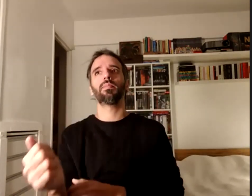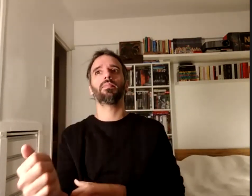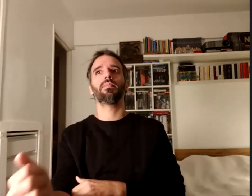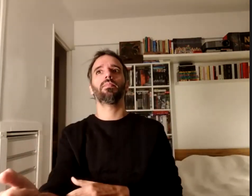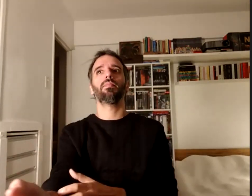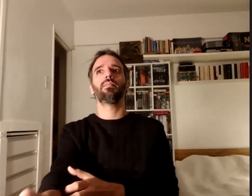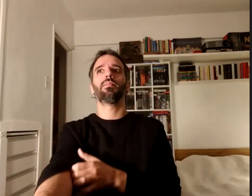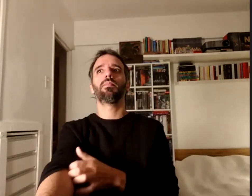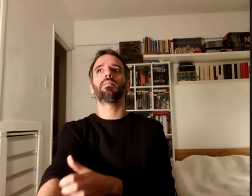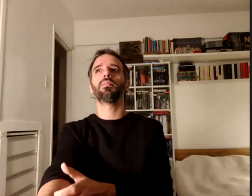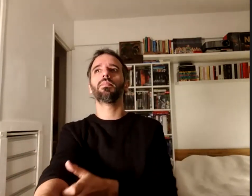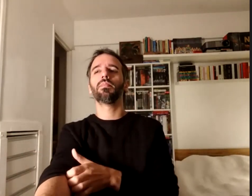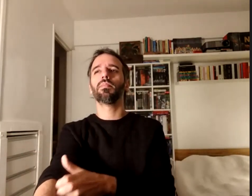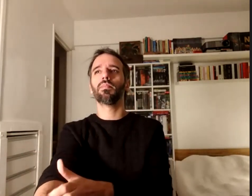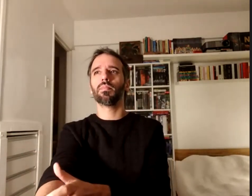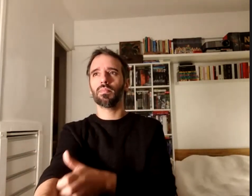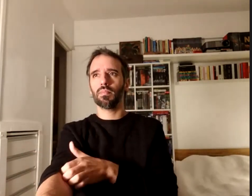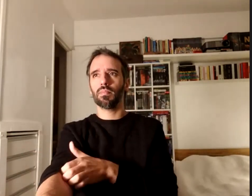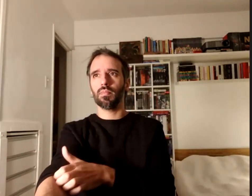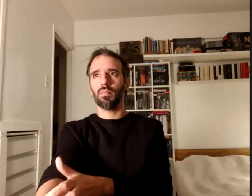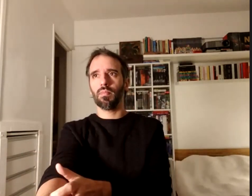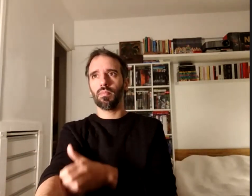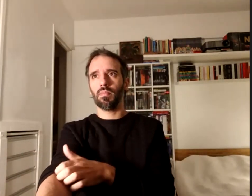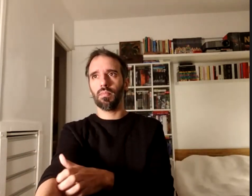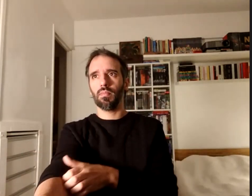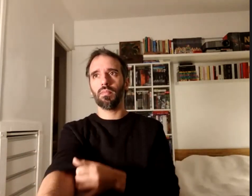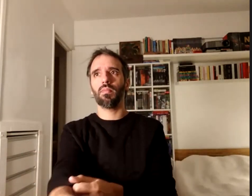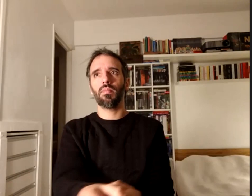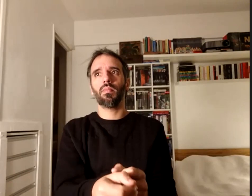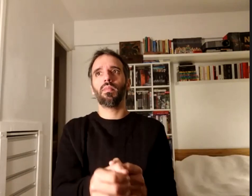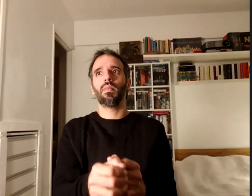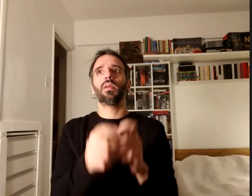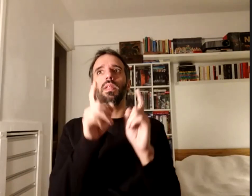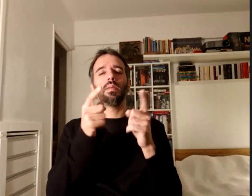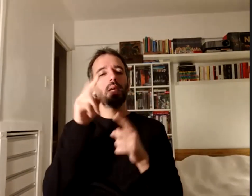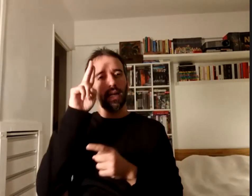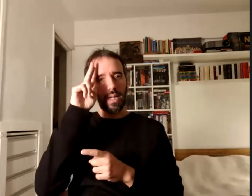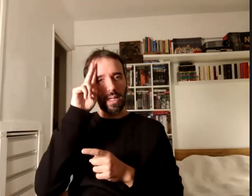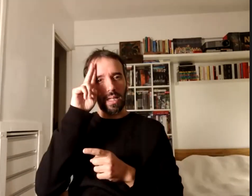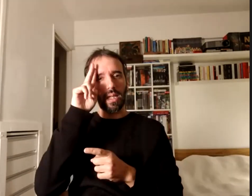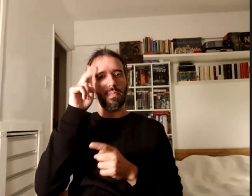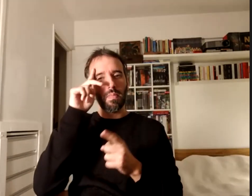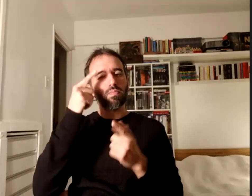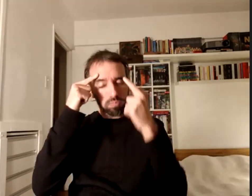y bueno y también rescatar el papel multiplicador del seminario